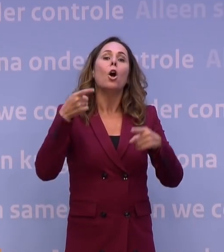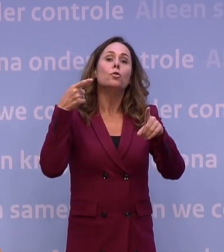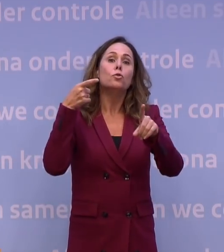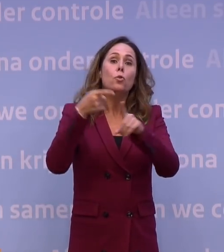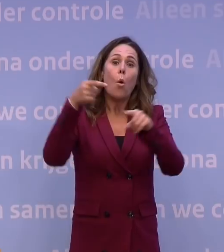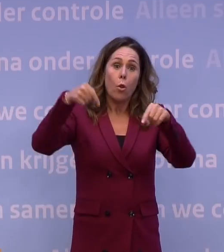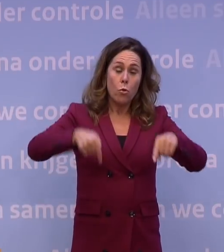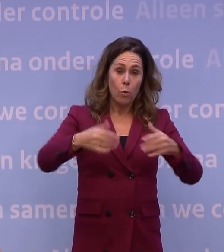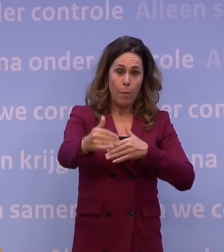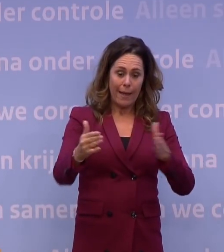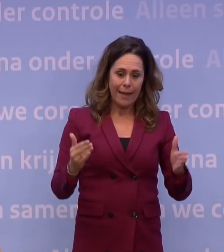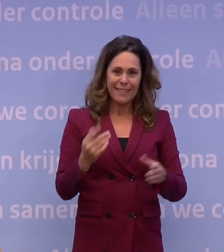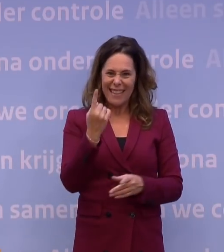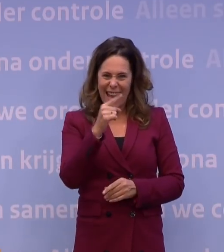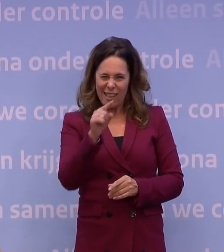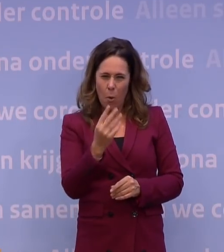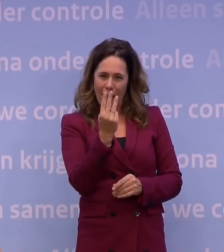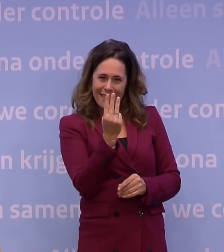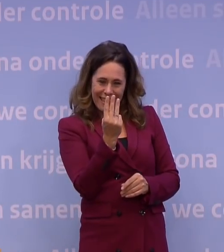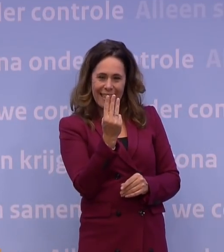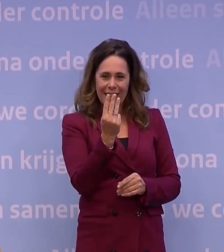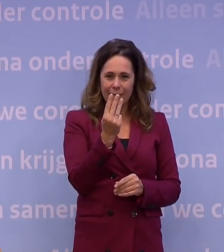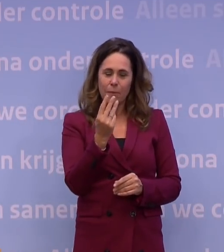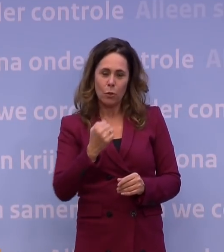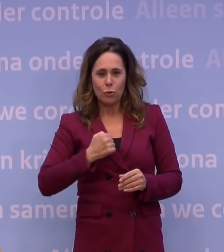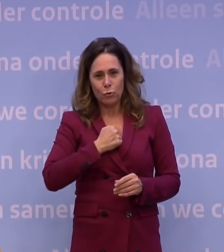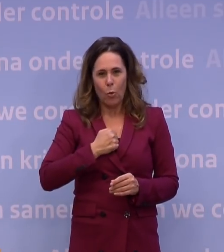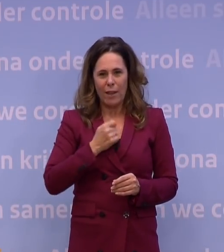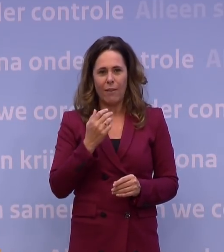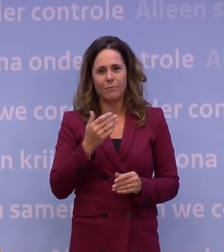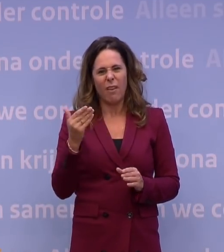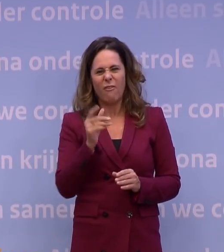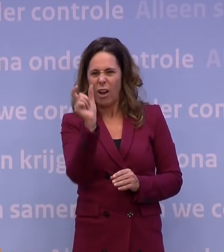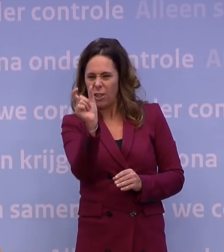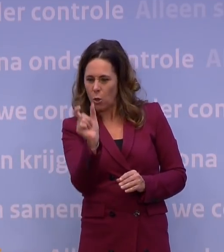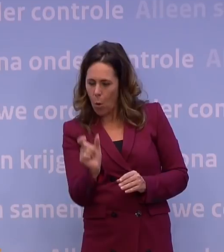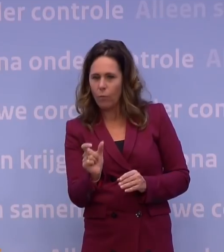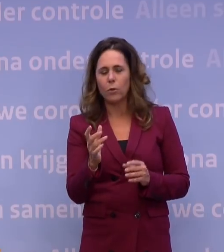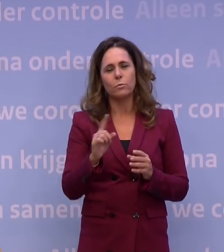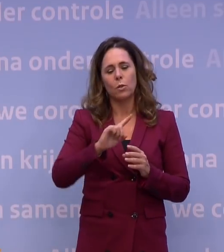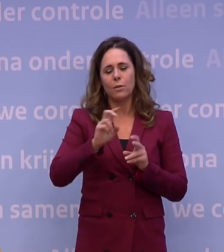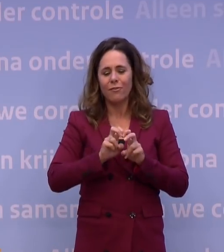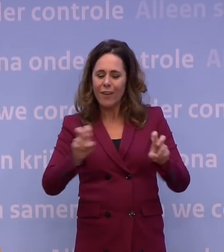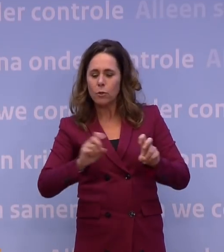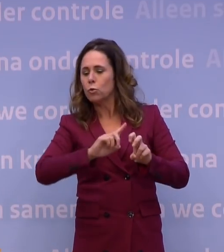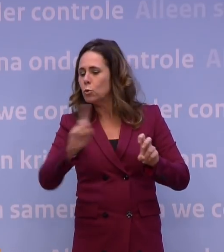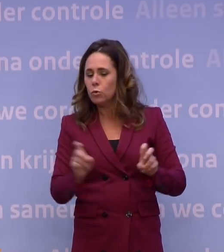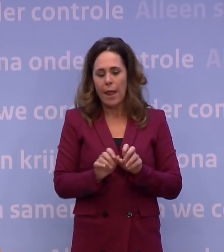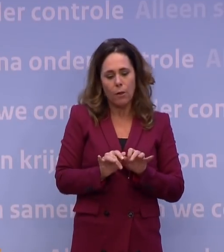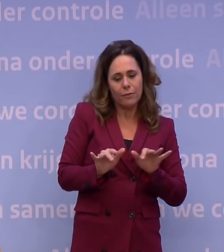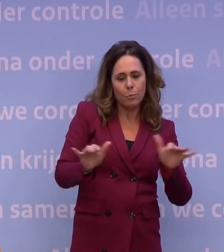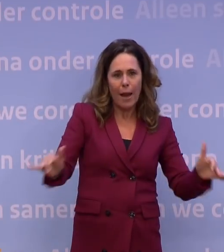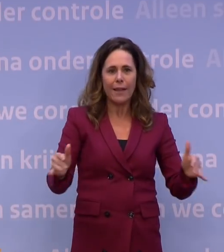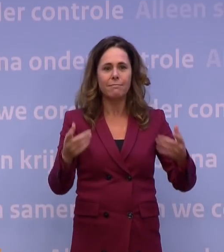is om die 1,3, even sorry, jargon, maar je zit dus in hoe snel verspreidt dat virus zich. We worden met 17 miljoen mensen inmiddels ook te